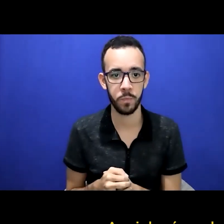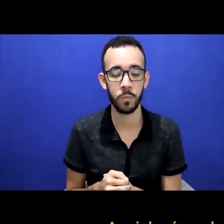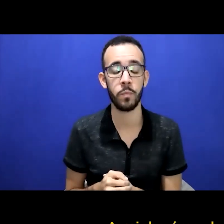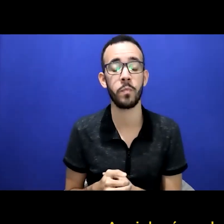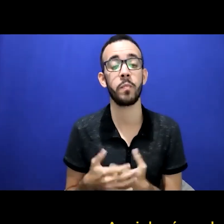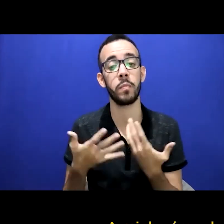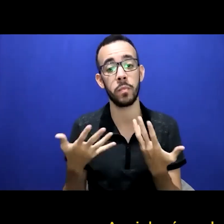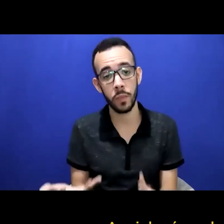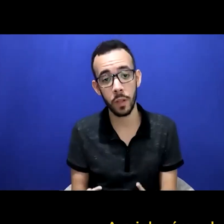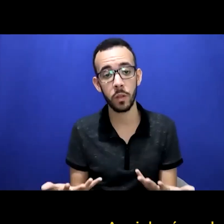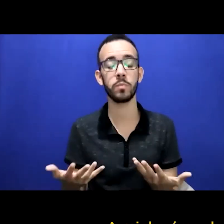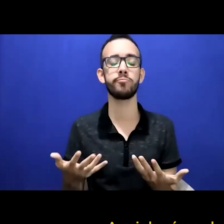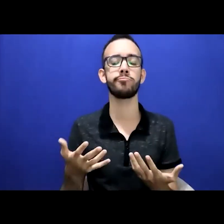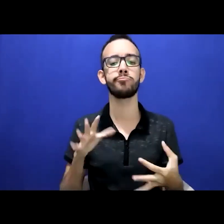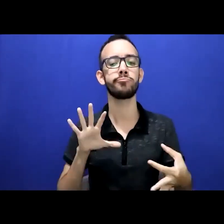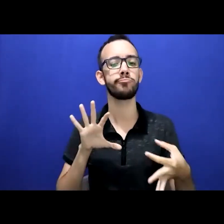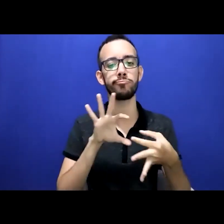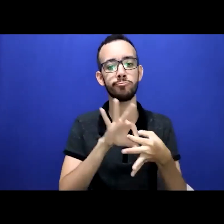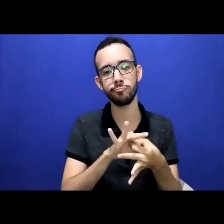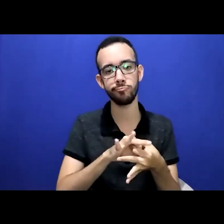estudo é a linguística.